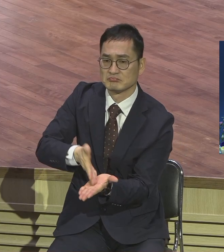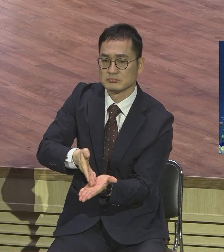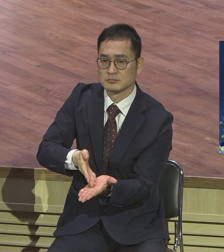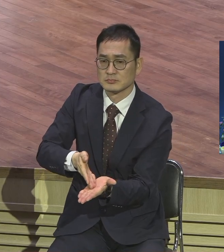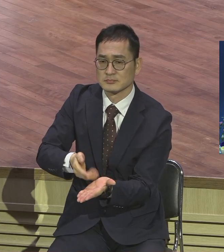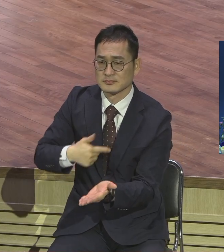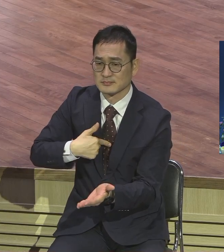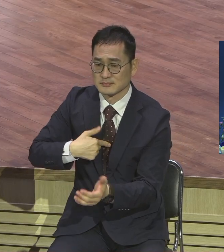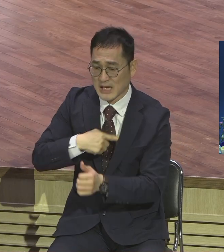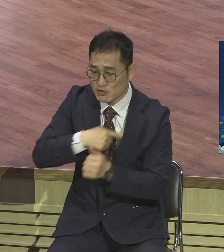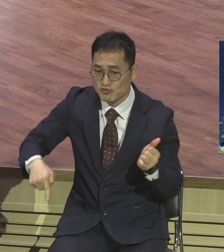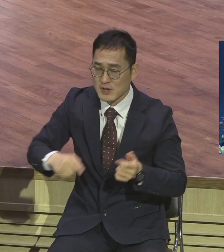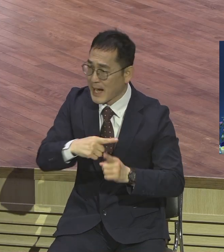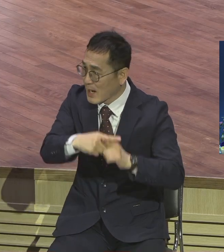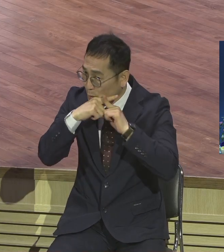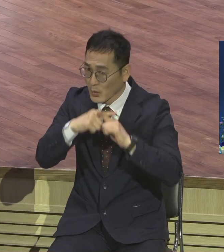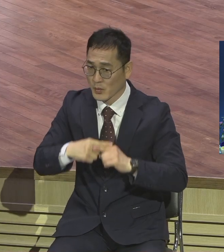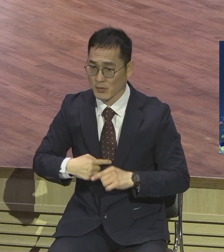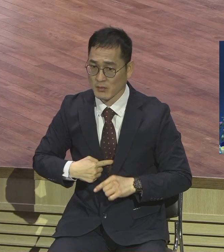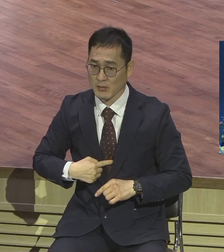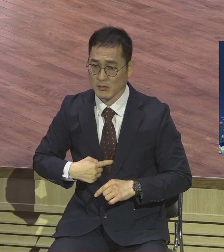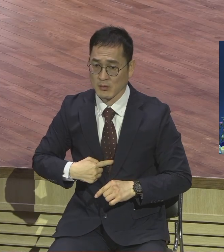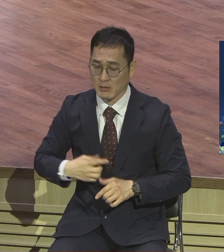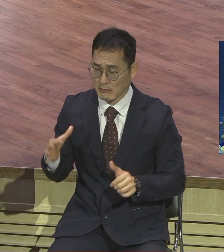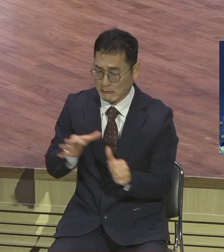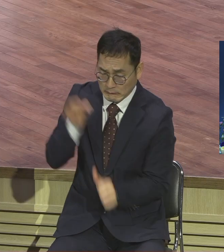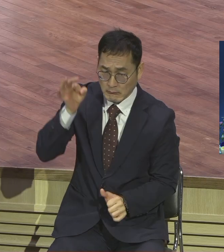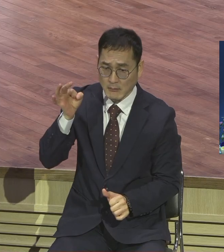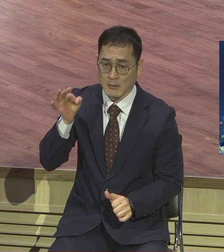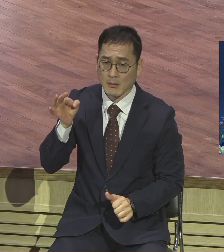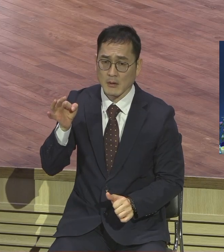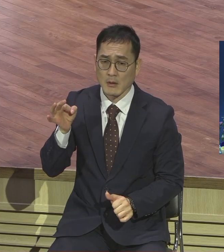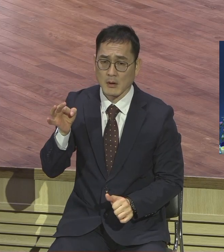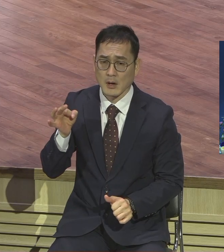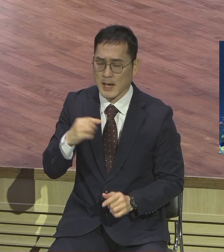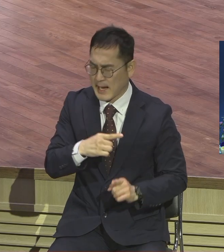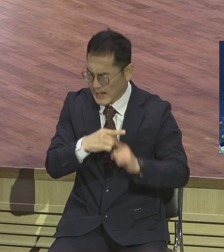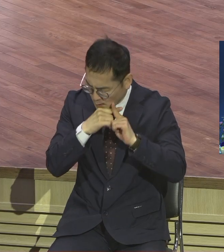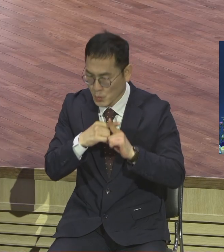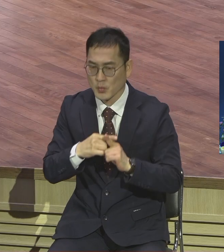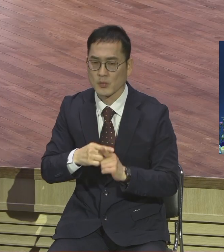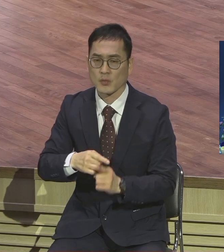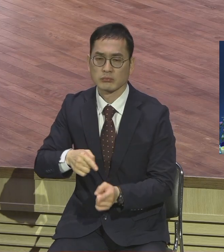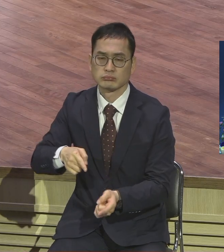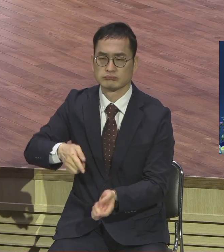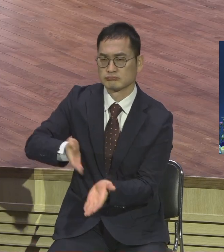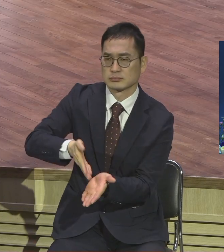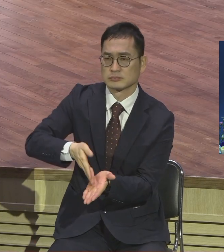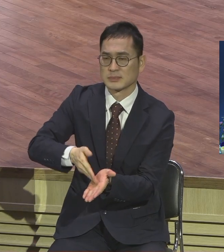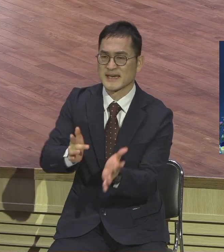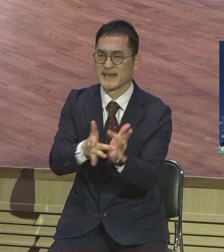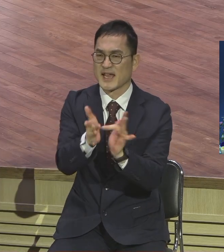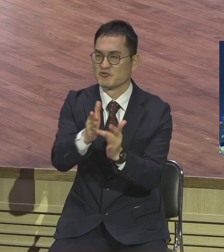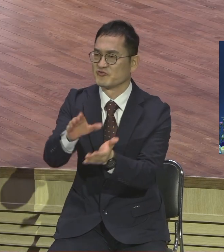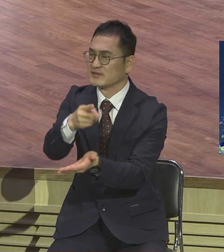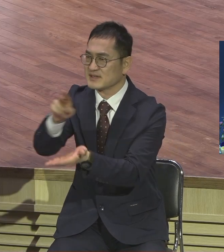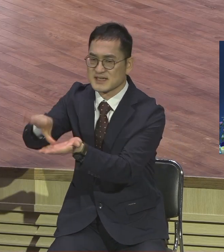환장한 거예요 예수님이 그리스도다 예수님이 인류를 구원하여신 메시야 그리스도다